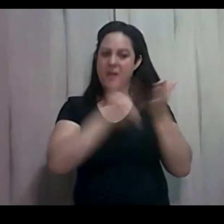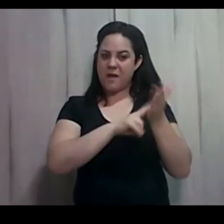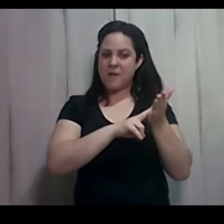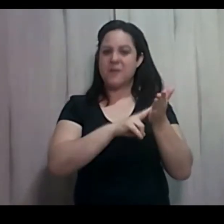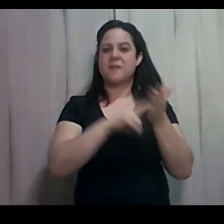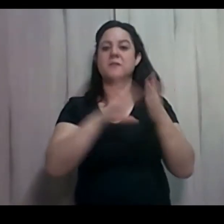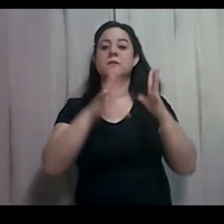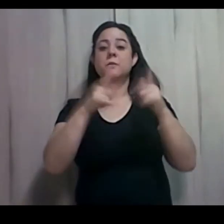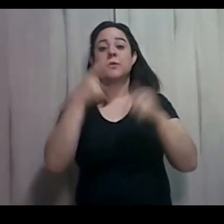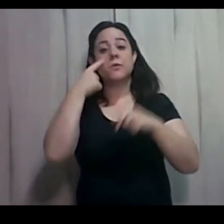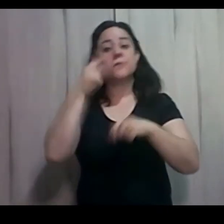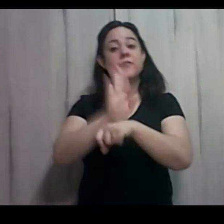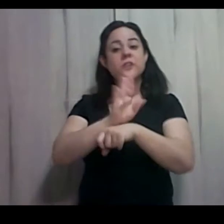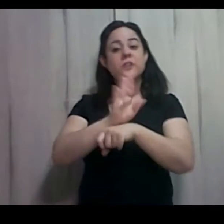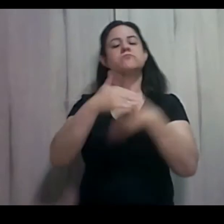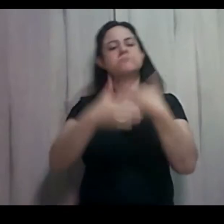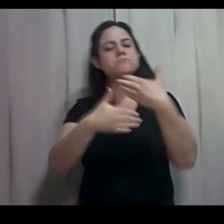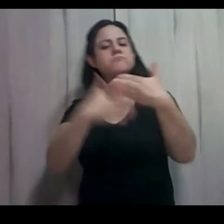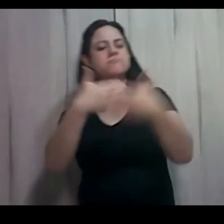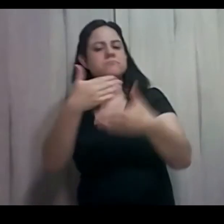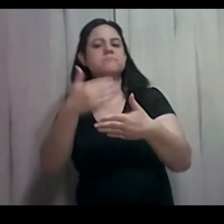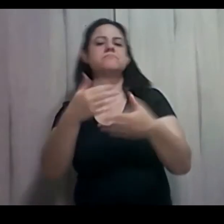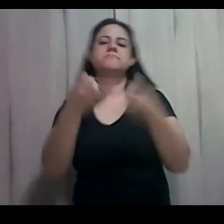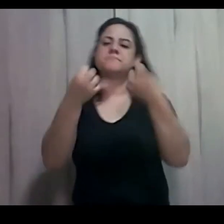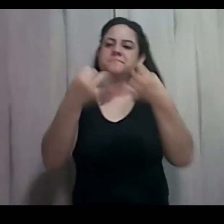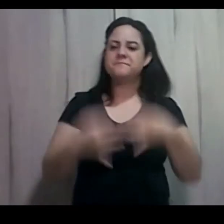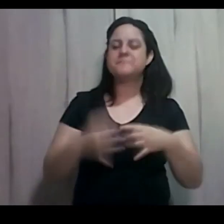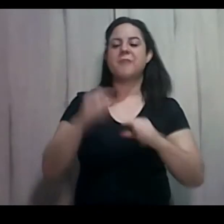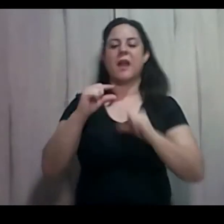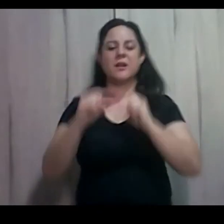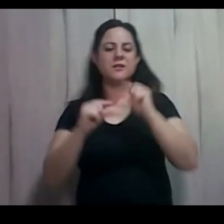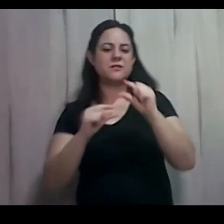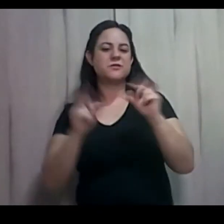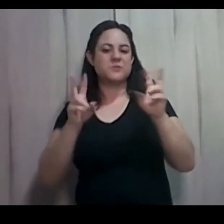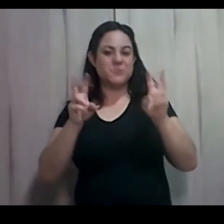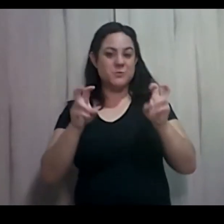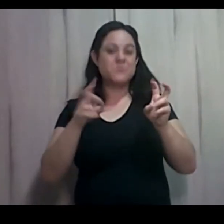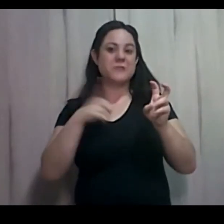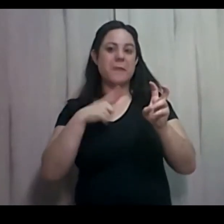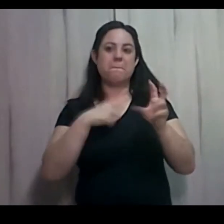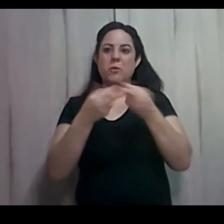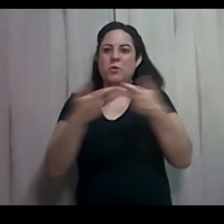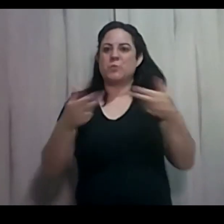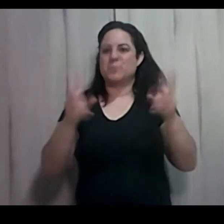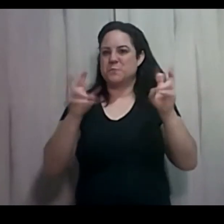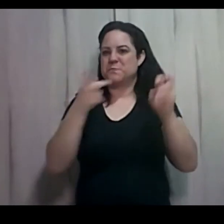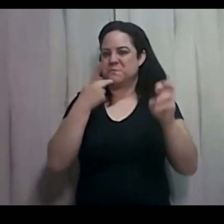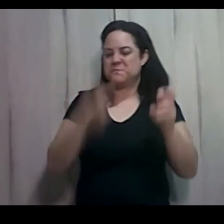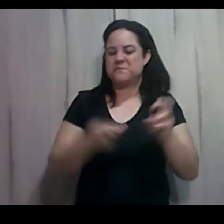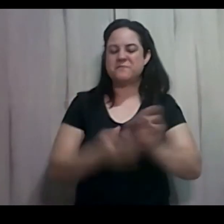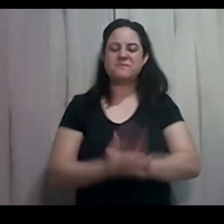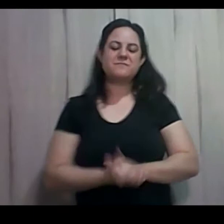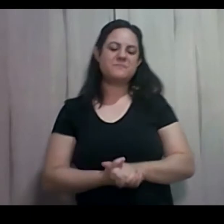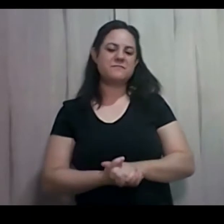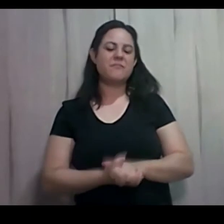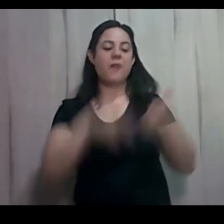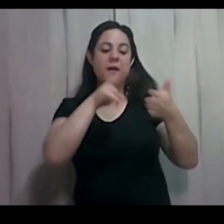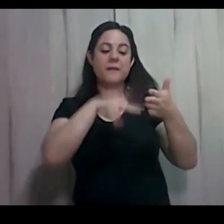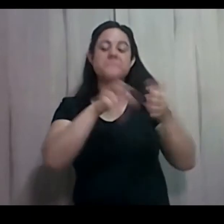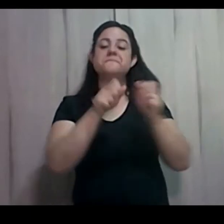vai explicando o assunto. Tem assunto pra caramba. Muito ponto pra Amanda. Vamos ler Apocalipse, capítulo 3,